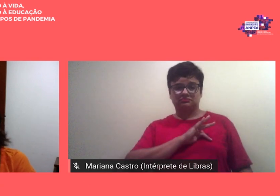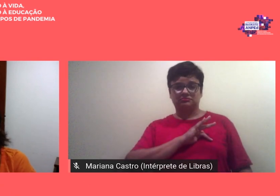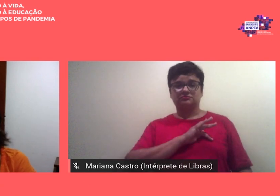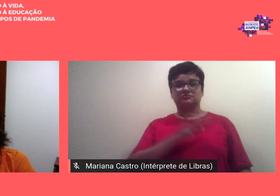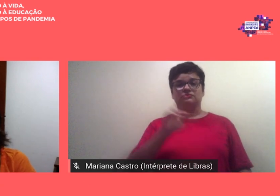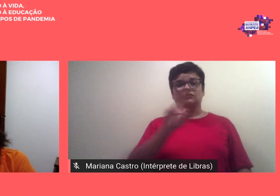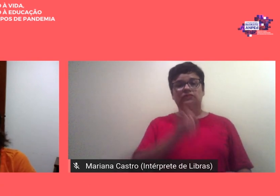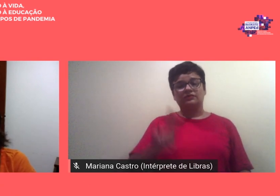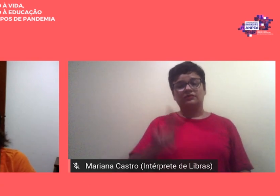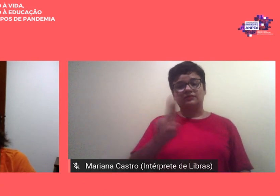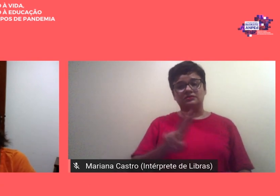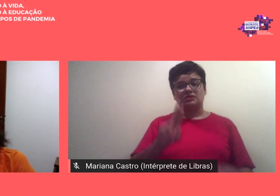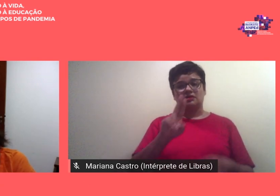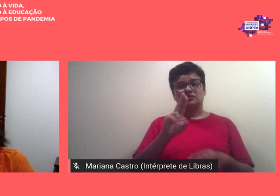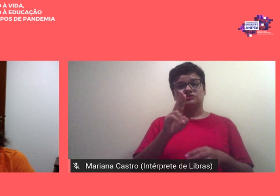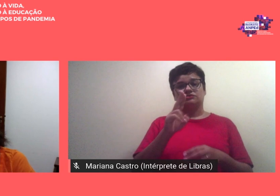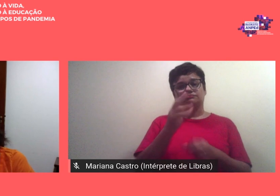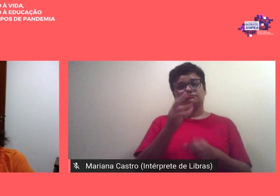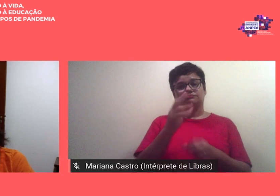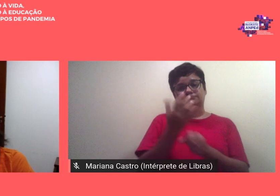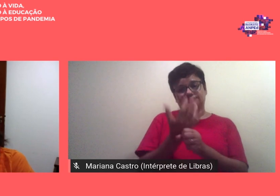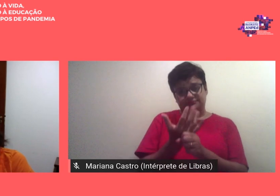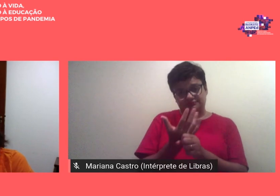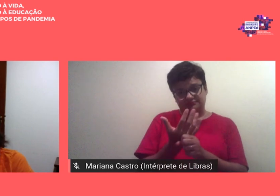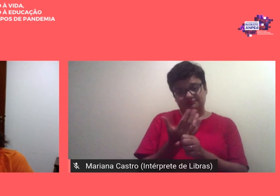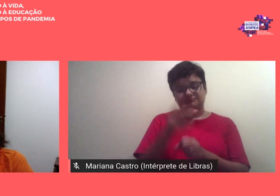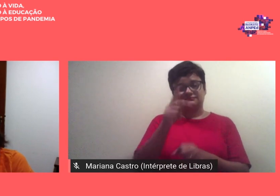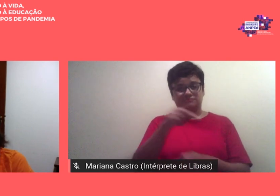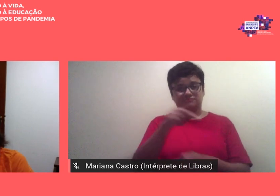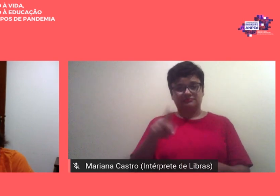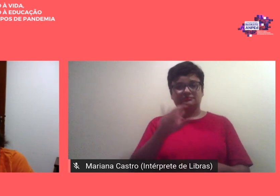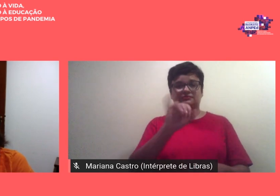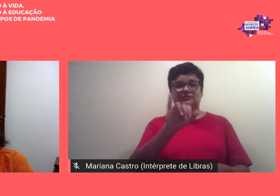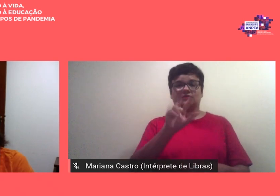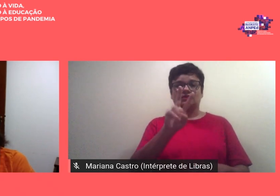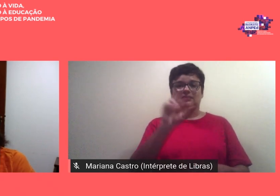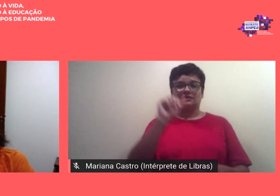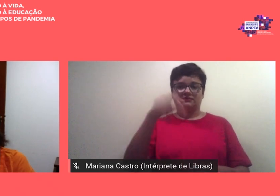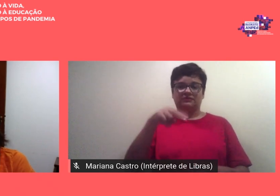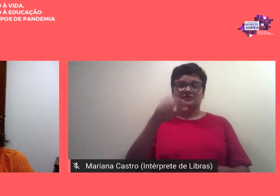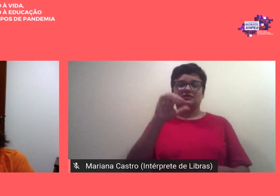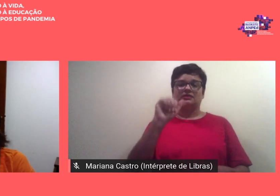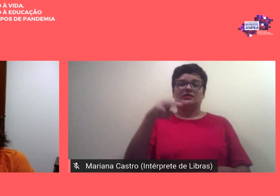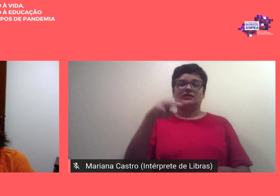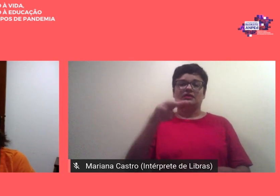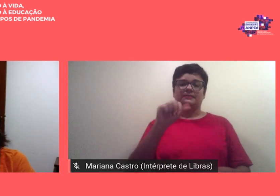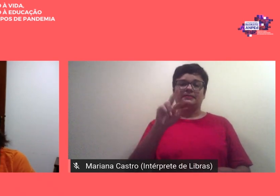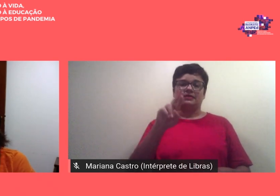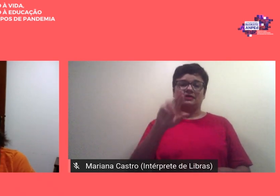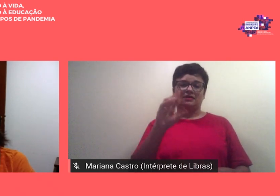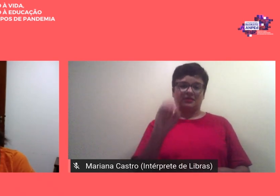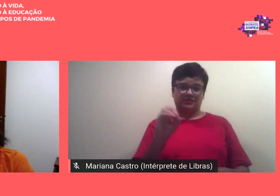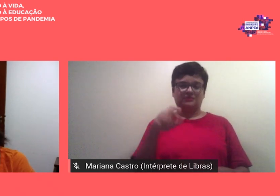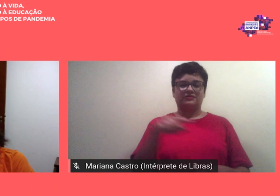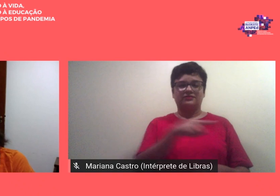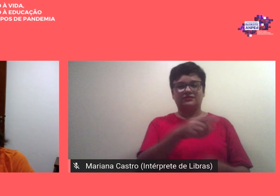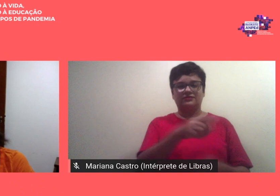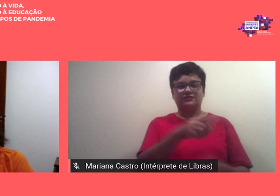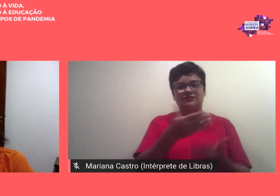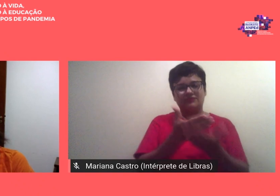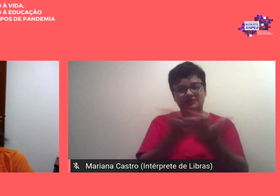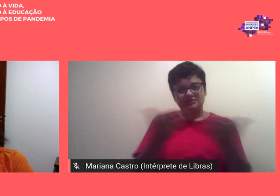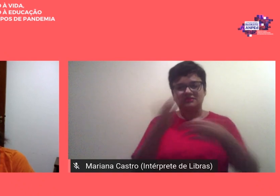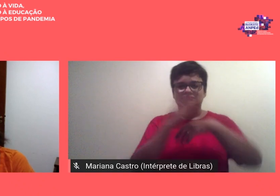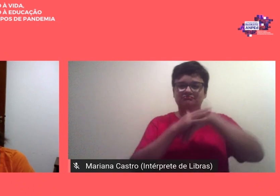Universidade do Estado do Rio de Janeiro professor Ivan Amaro Vocês têm todo o meu carinho e o meu